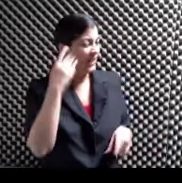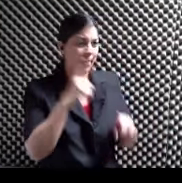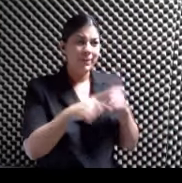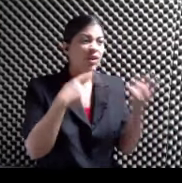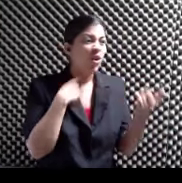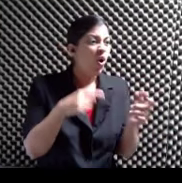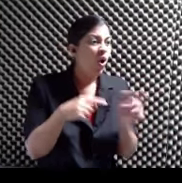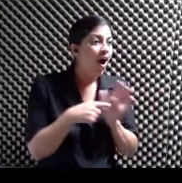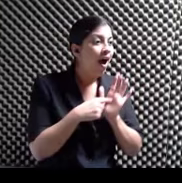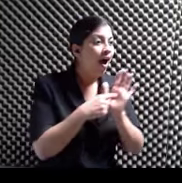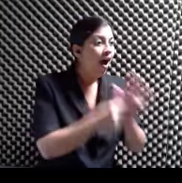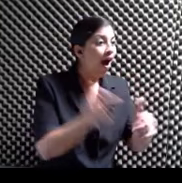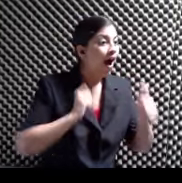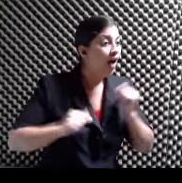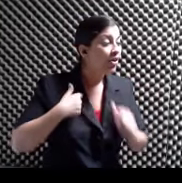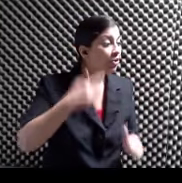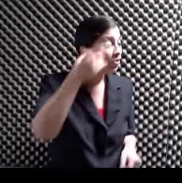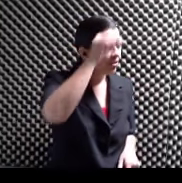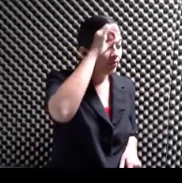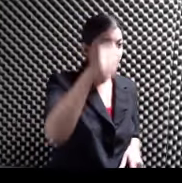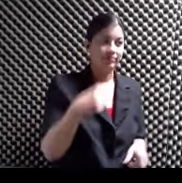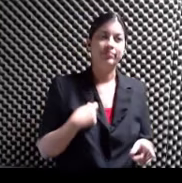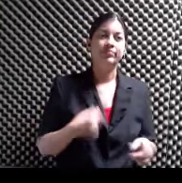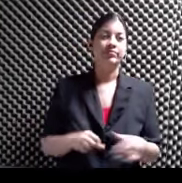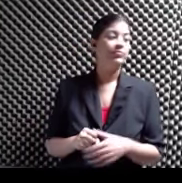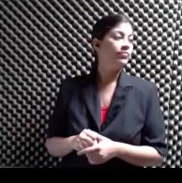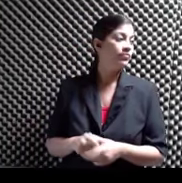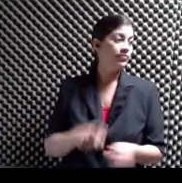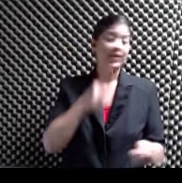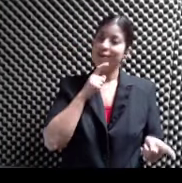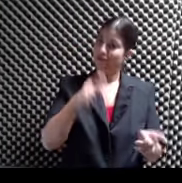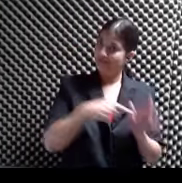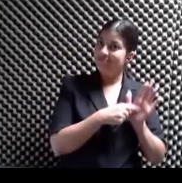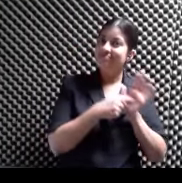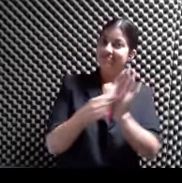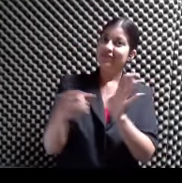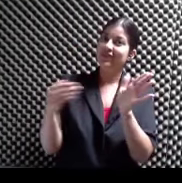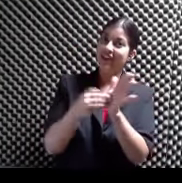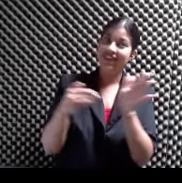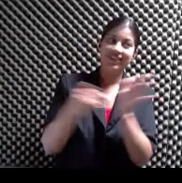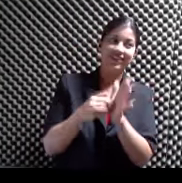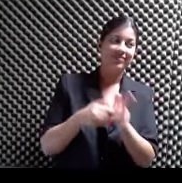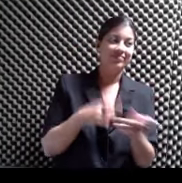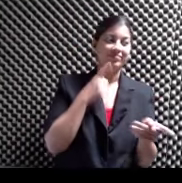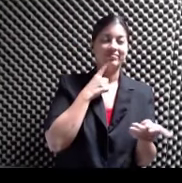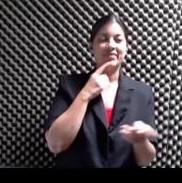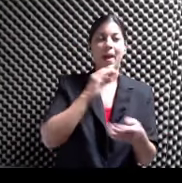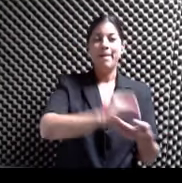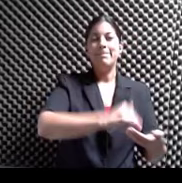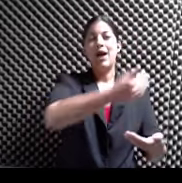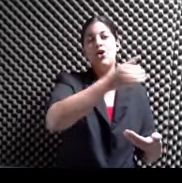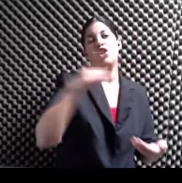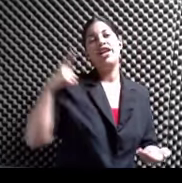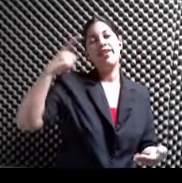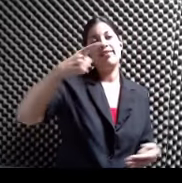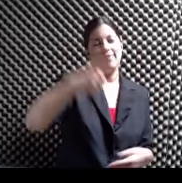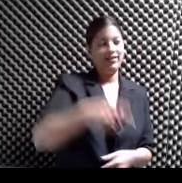Junta Y el cofre sí Exacto Bueno pues eso Hay que traerlo otra vez El baúl de las leyes El baúl de las leyes Mira Que nice Muy bien